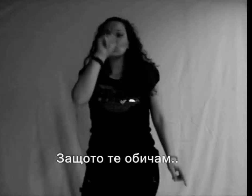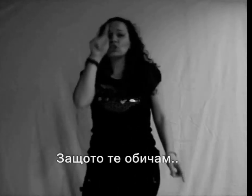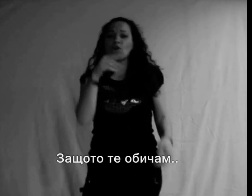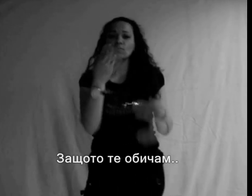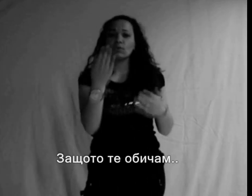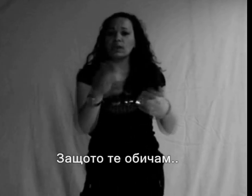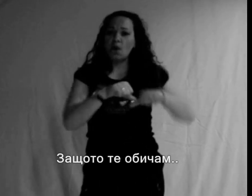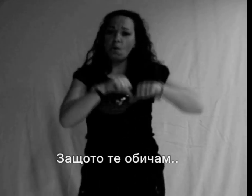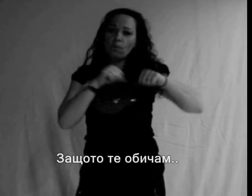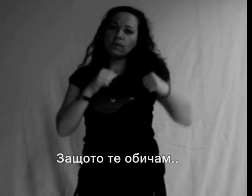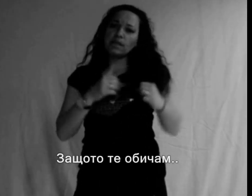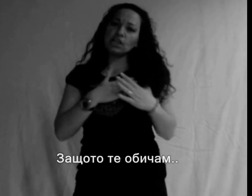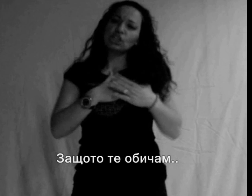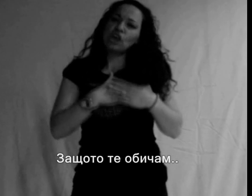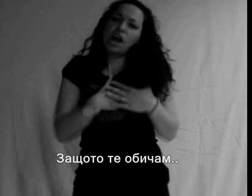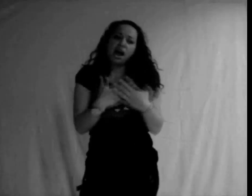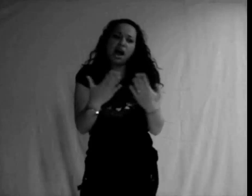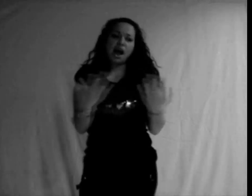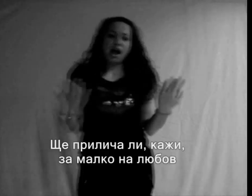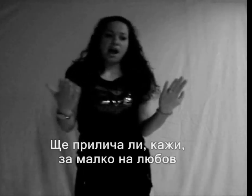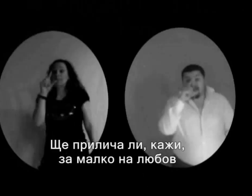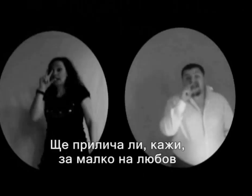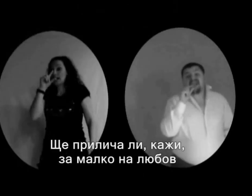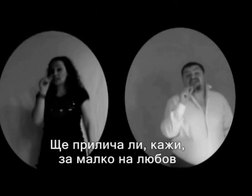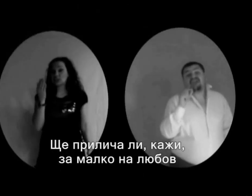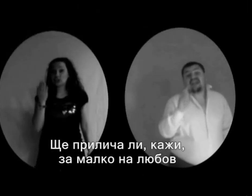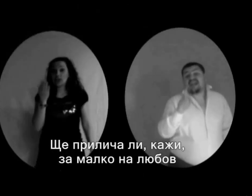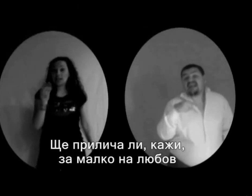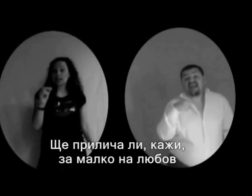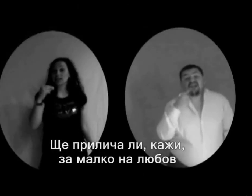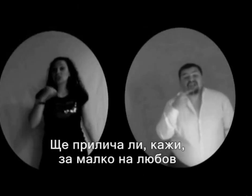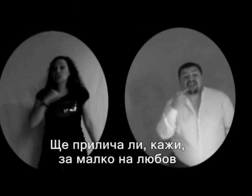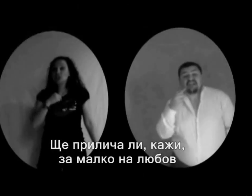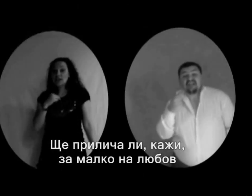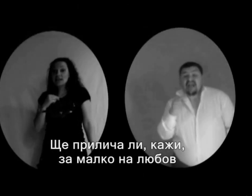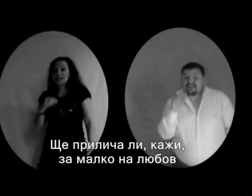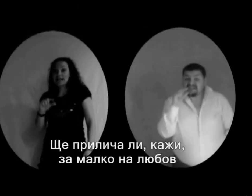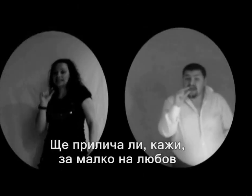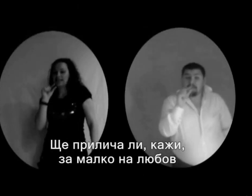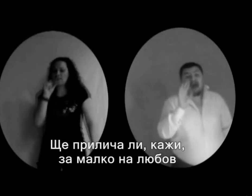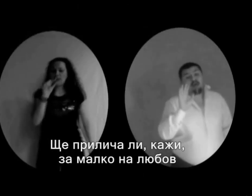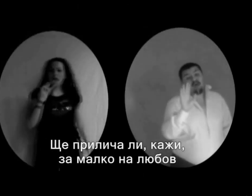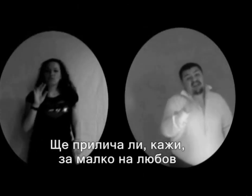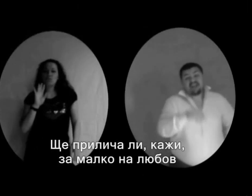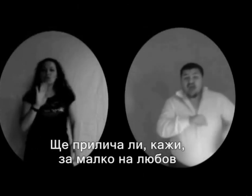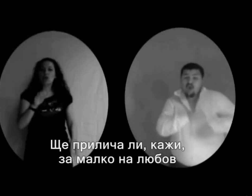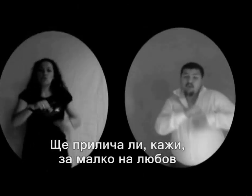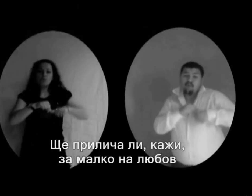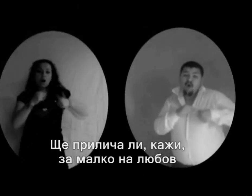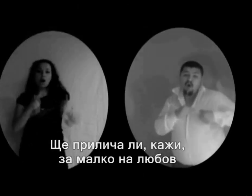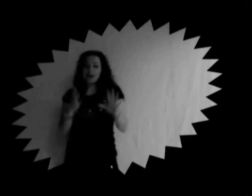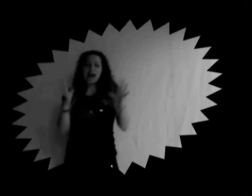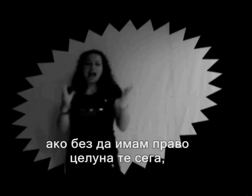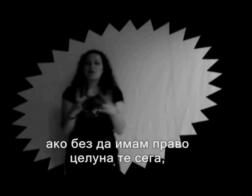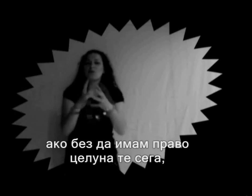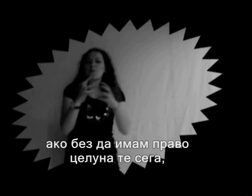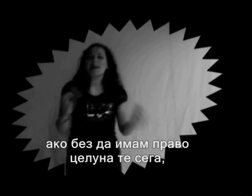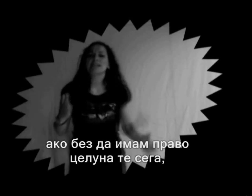защото те обичам. Ще прилича ни кажи, за малко на любов, ако